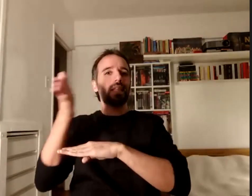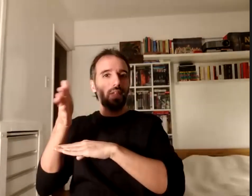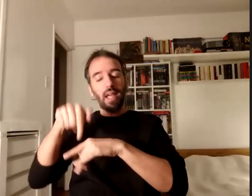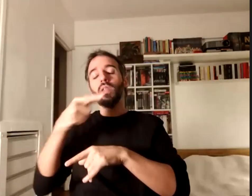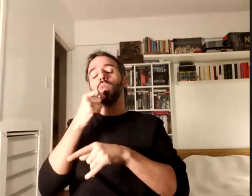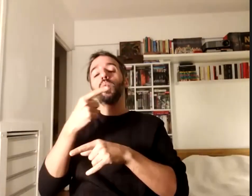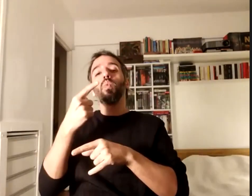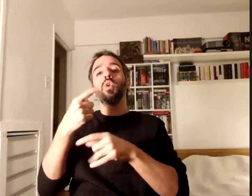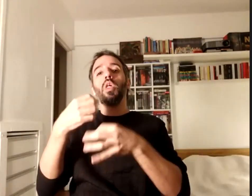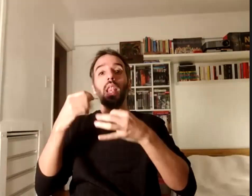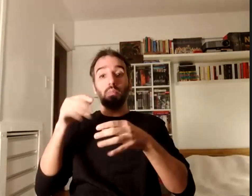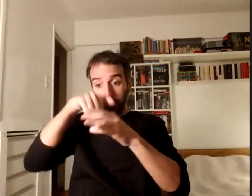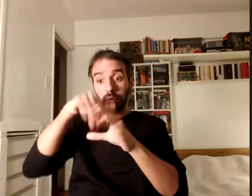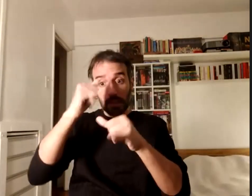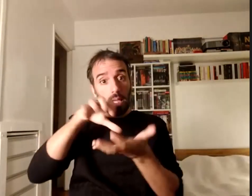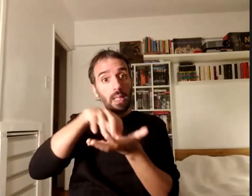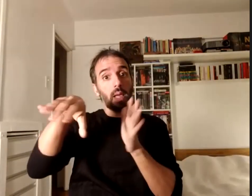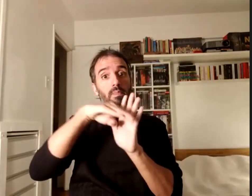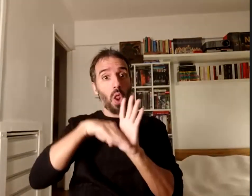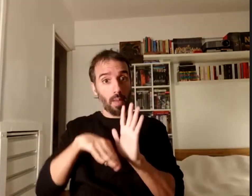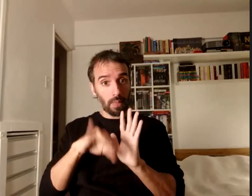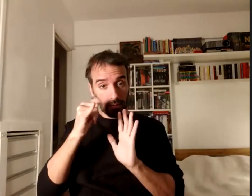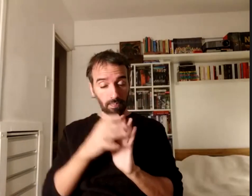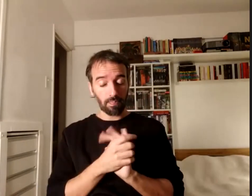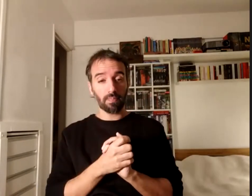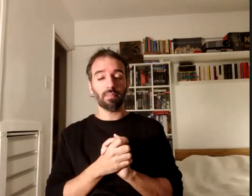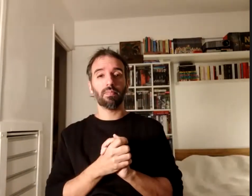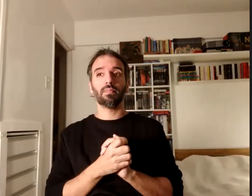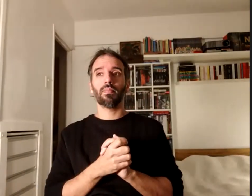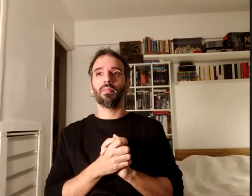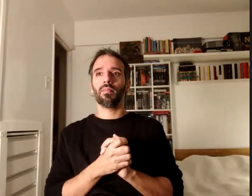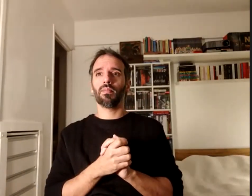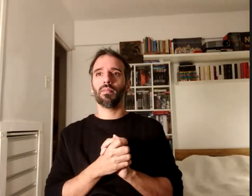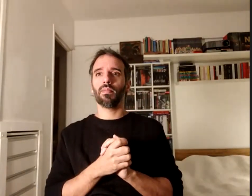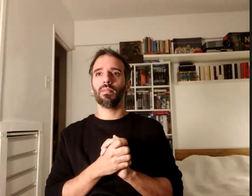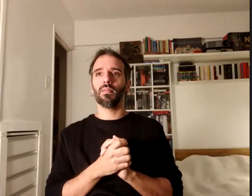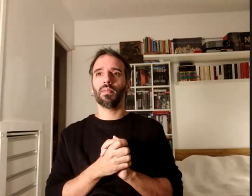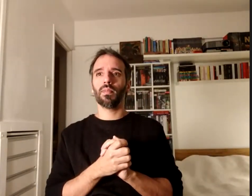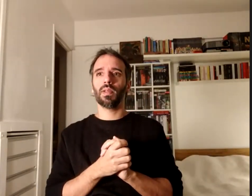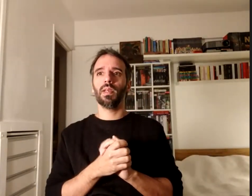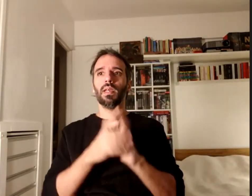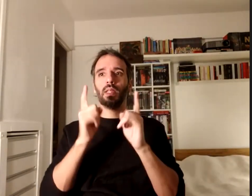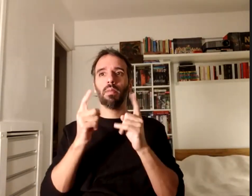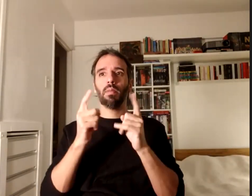programa y además como ya también se habló que se dio un espacio